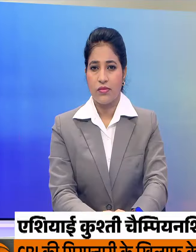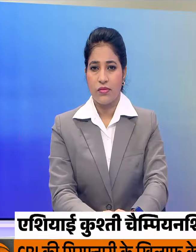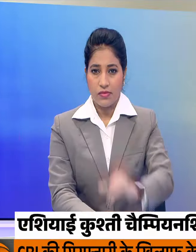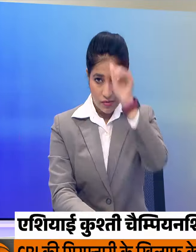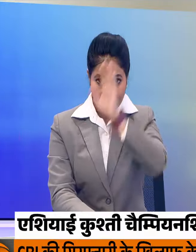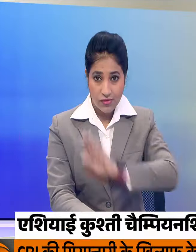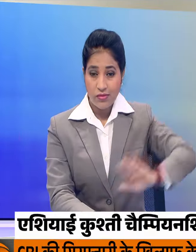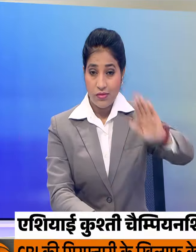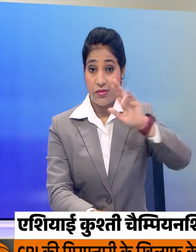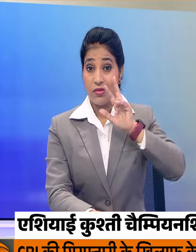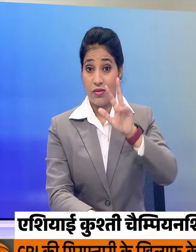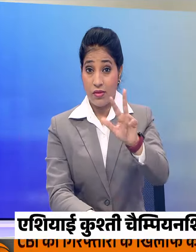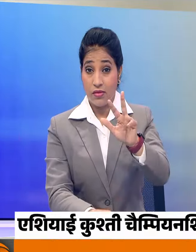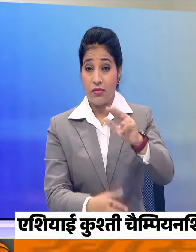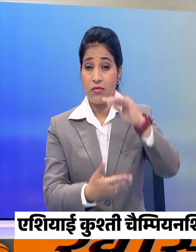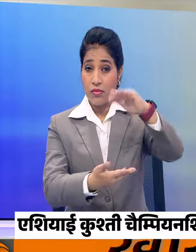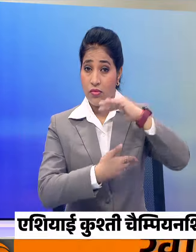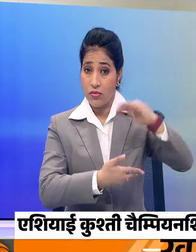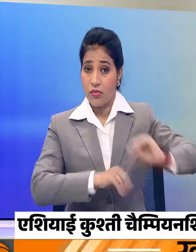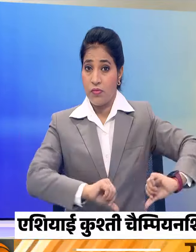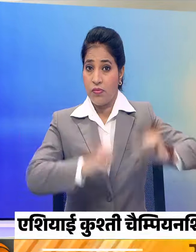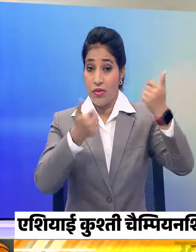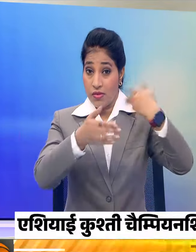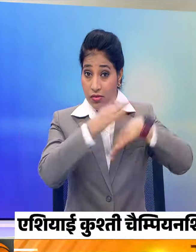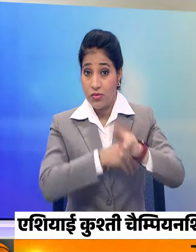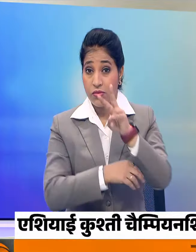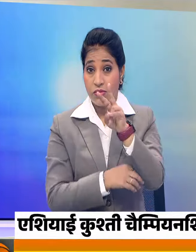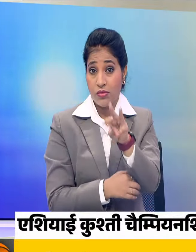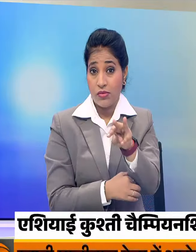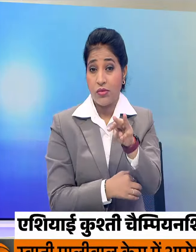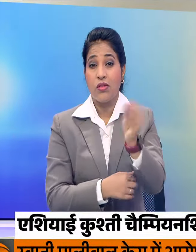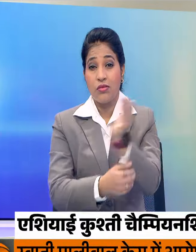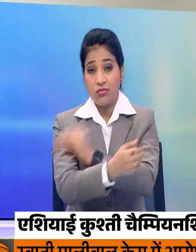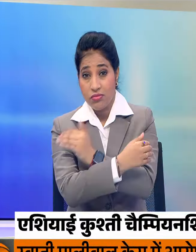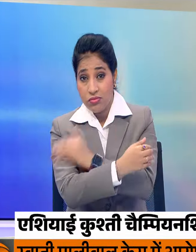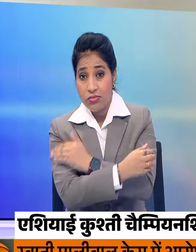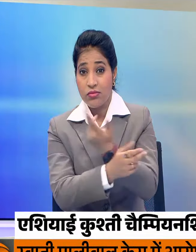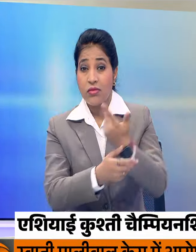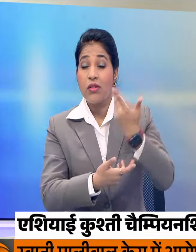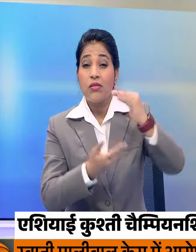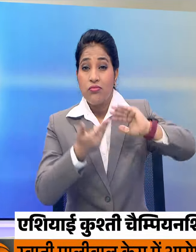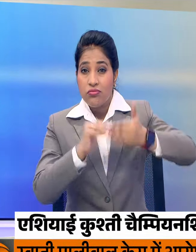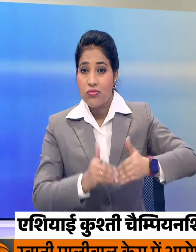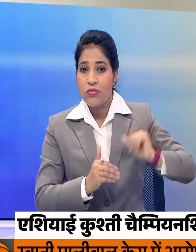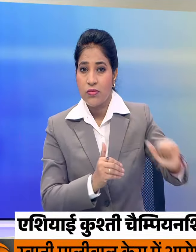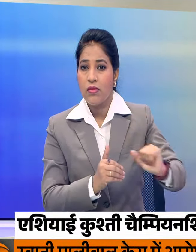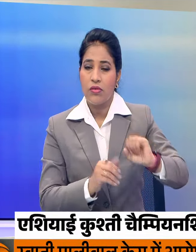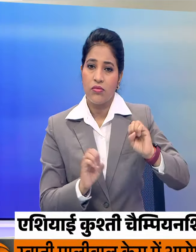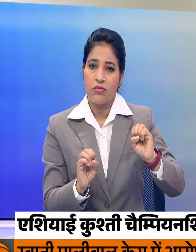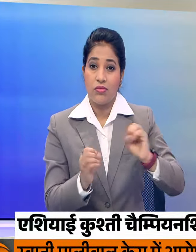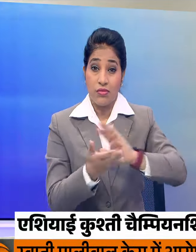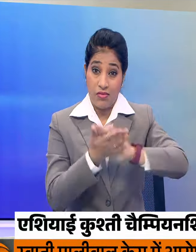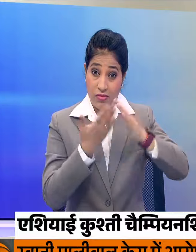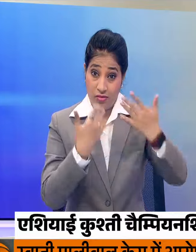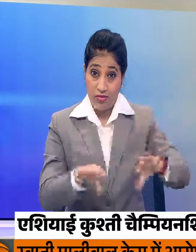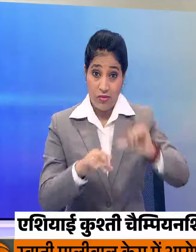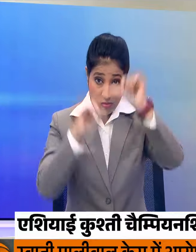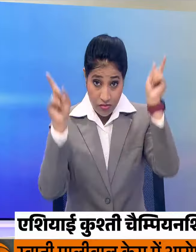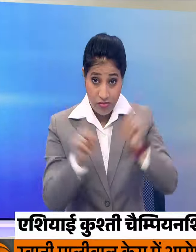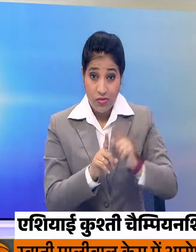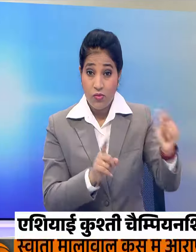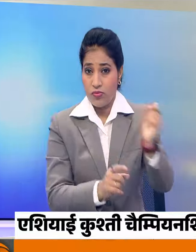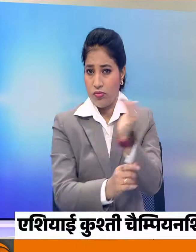भारत ने आठ पदक जीत कर अंडर 23 एशिया आई कुष्टी चैंपिन्शिप में किया अपने अभियान को समापता भारत ये